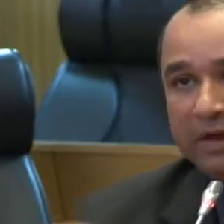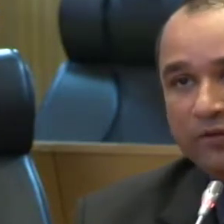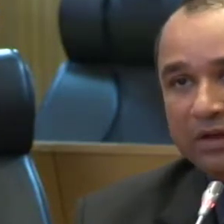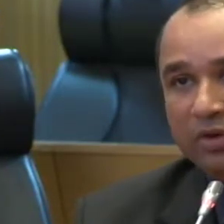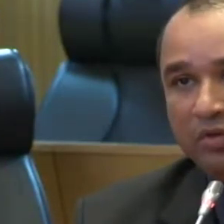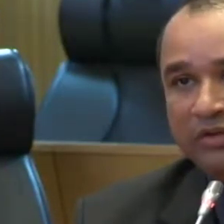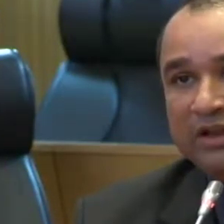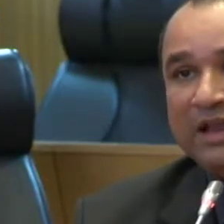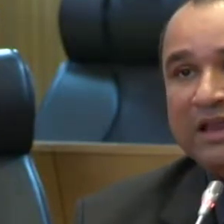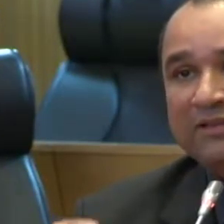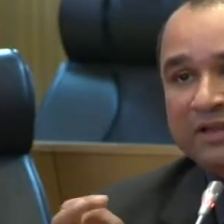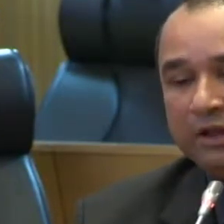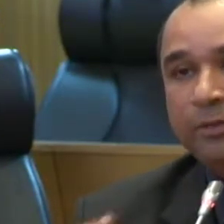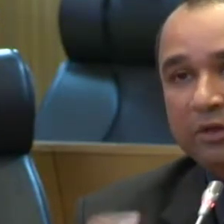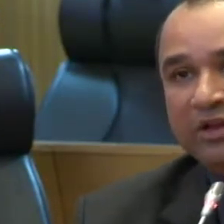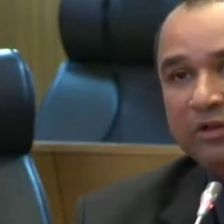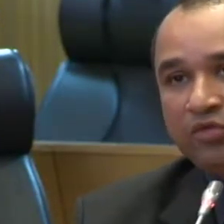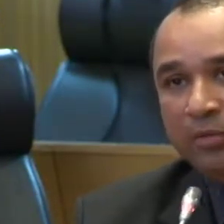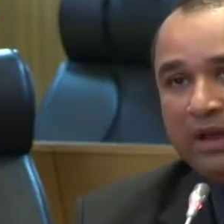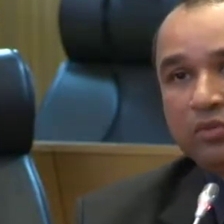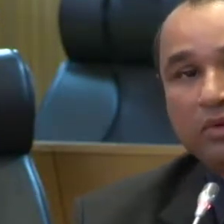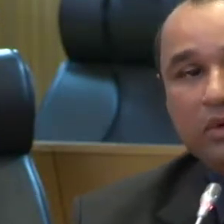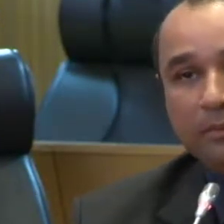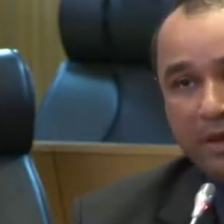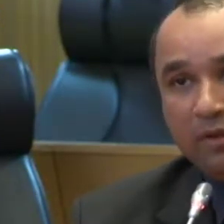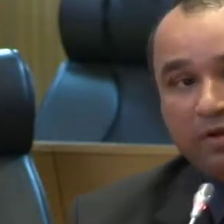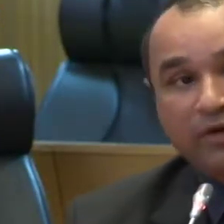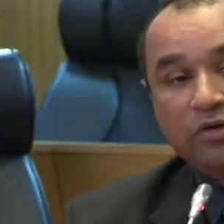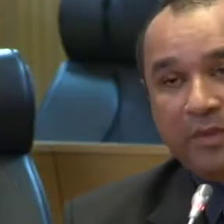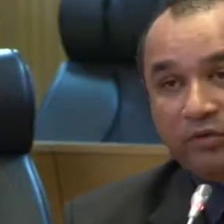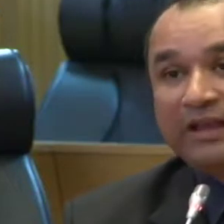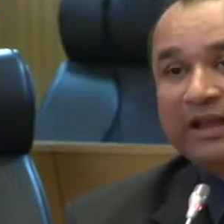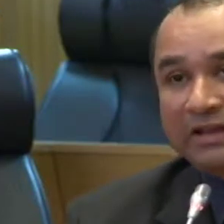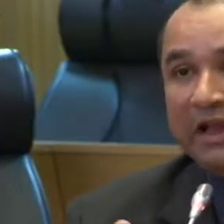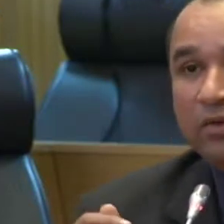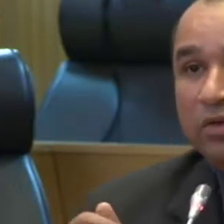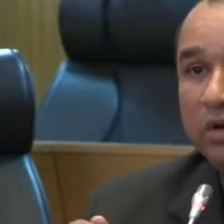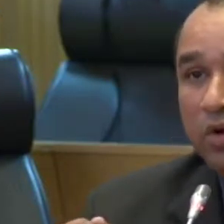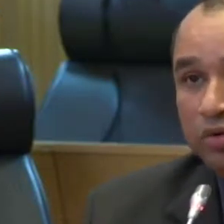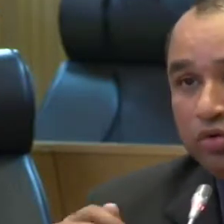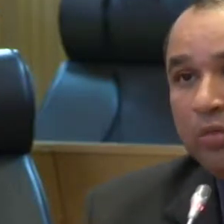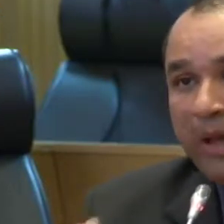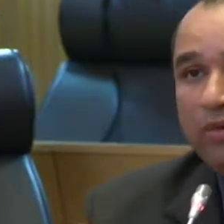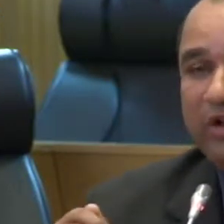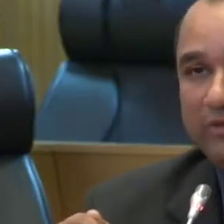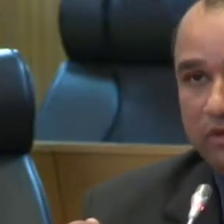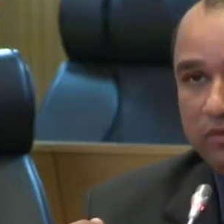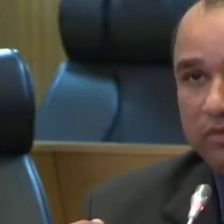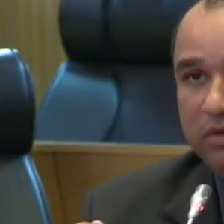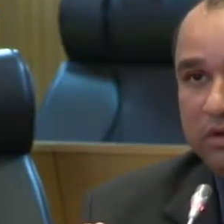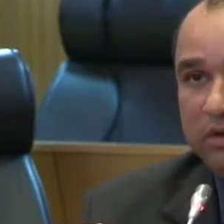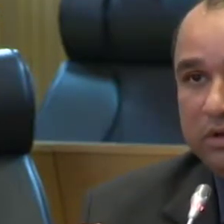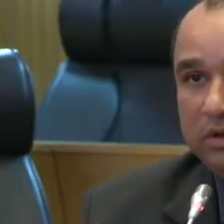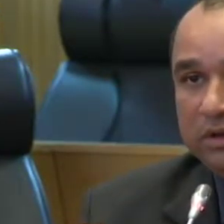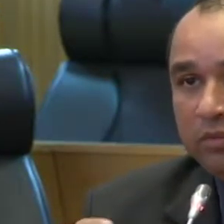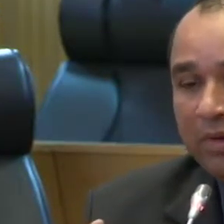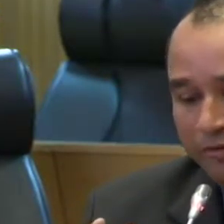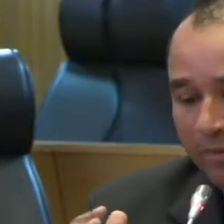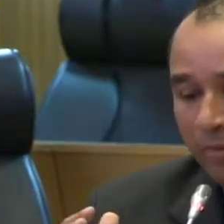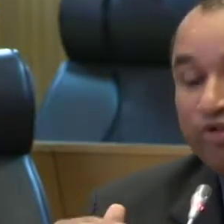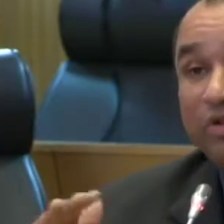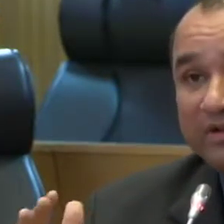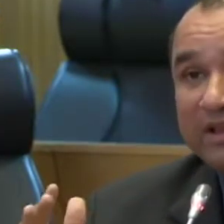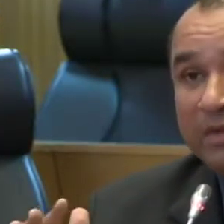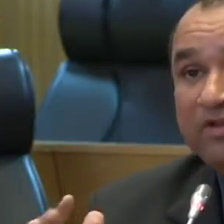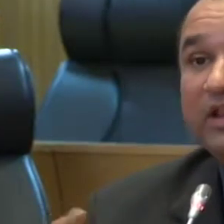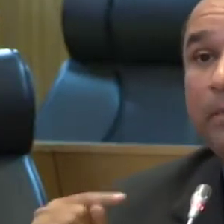pela governadora Rosiane e assinado pelo senador João Alberto, pelo Lourival e pelo secretário doutor Marcos Jacinto. Então, uma